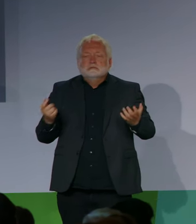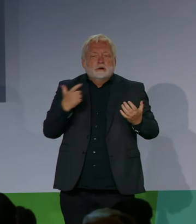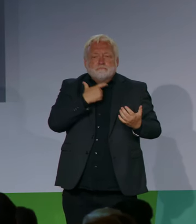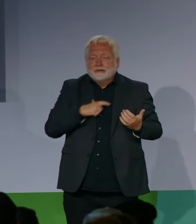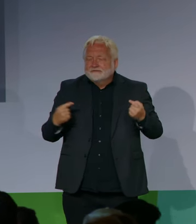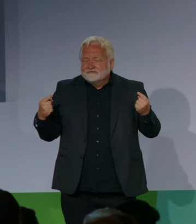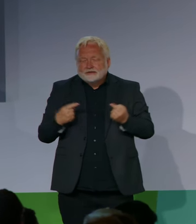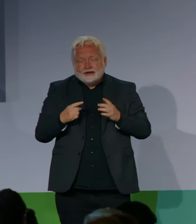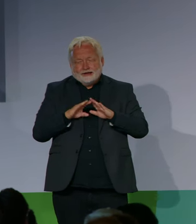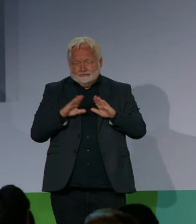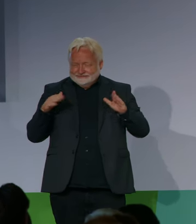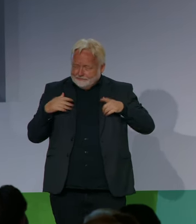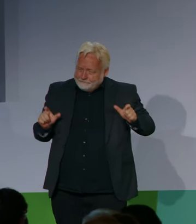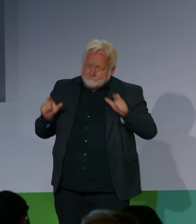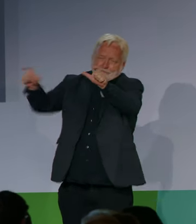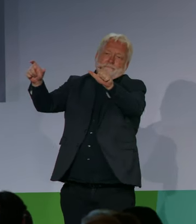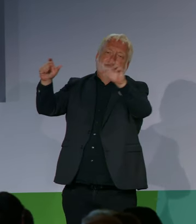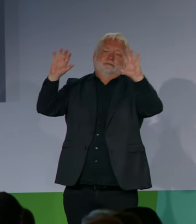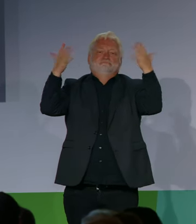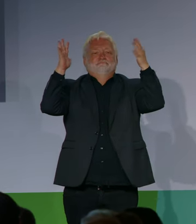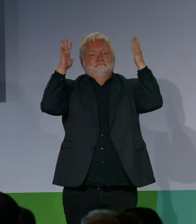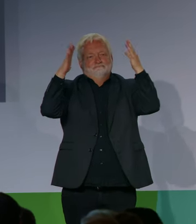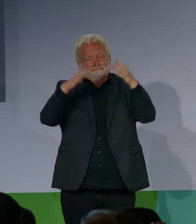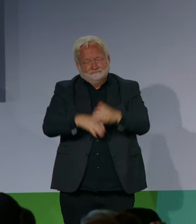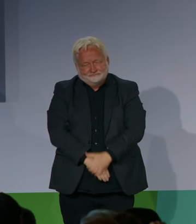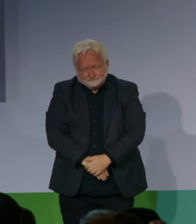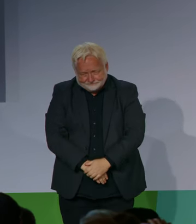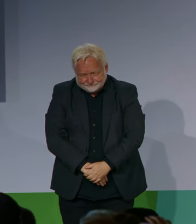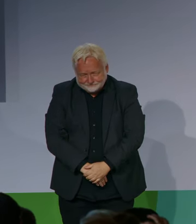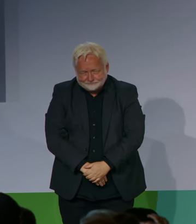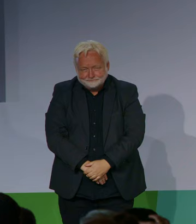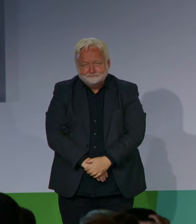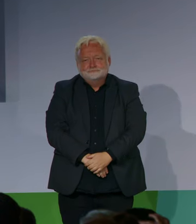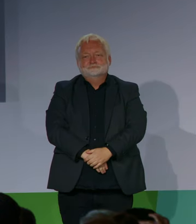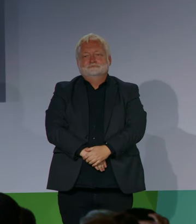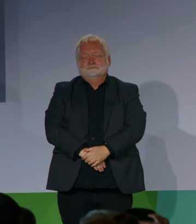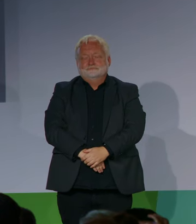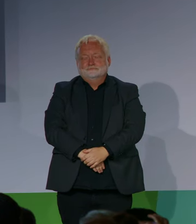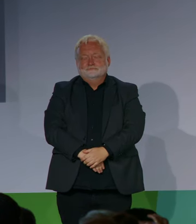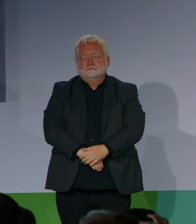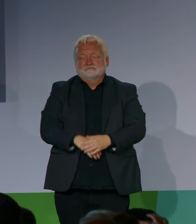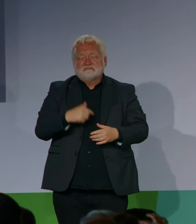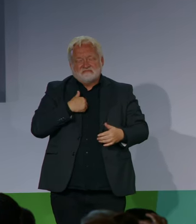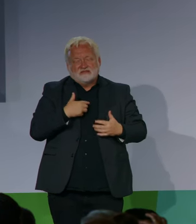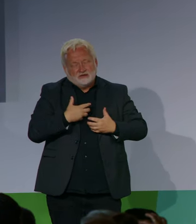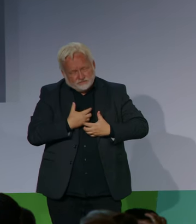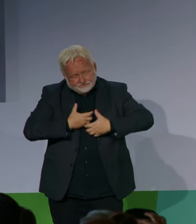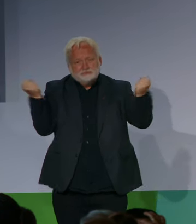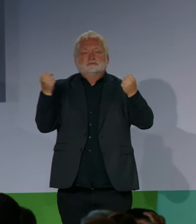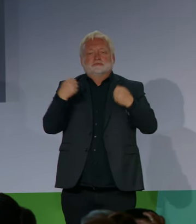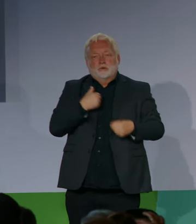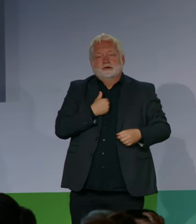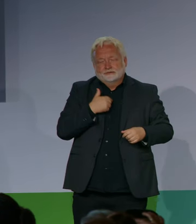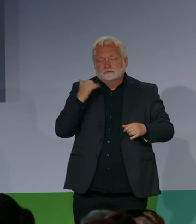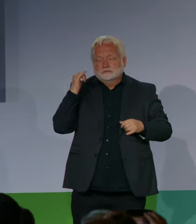Ich bin überzeugt, unsere Antwort muss mehr Zusammenhalt, mehr Inklusion sein. Dazu gehören gleiche Chancen für